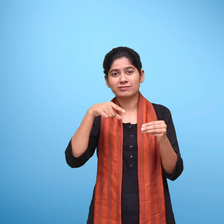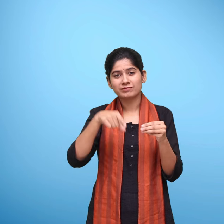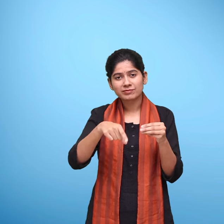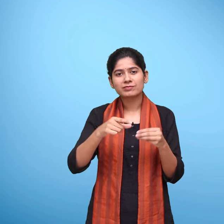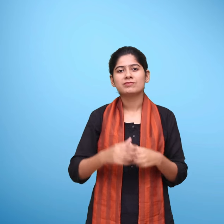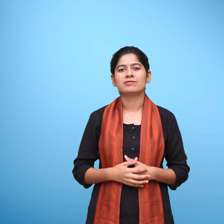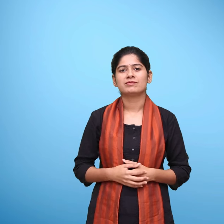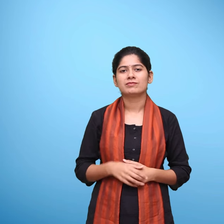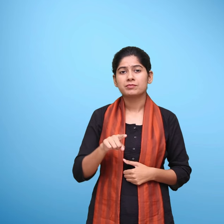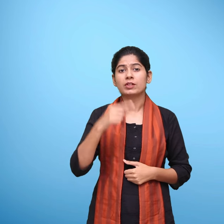सामगरी प्राप्त करें